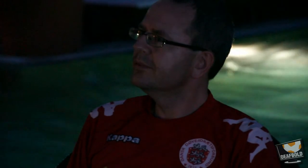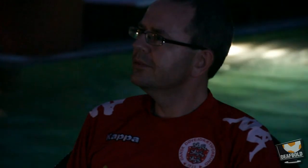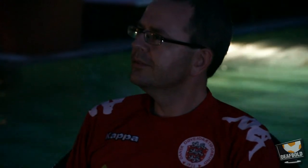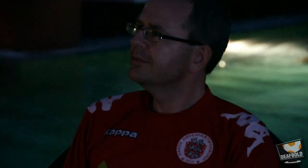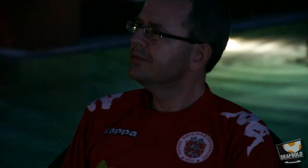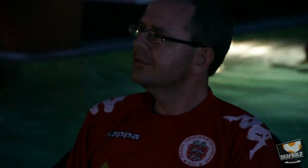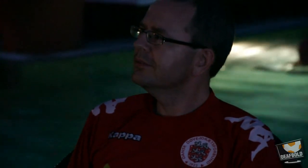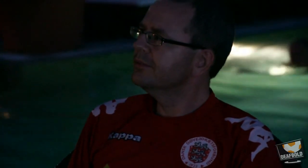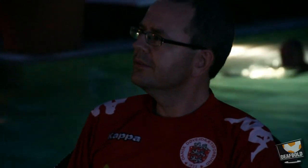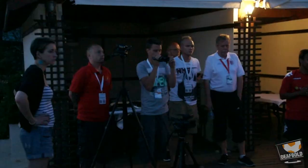Det gør meg ned. Tak for at højde.